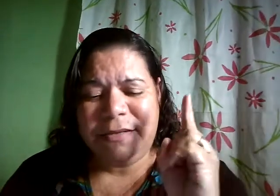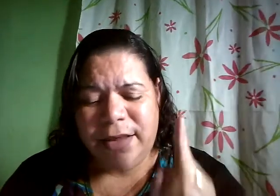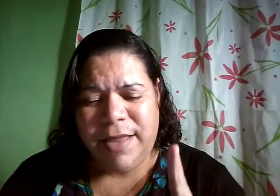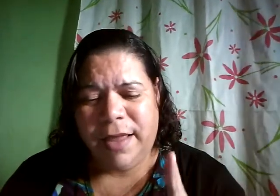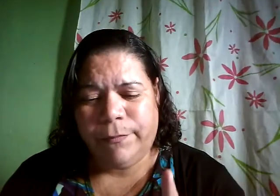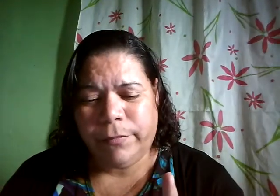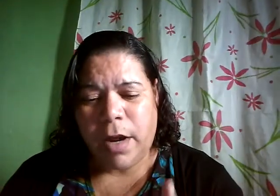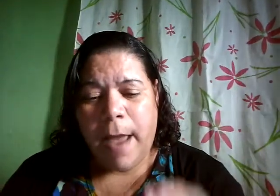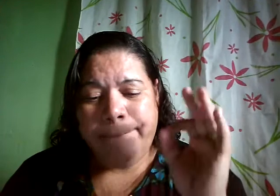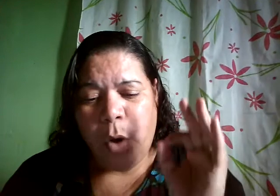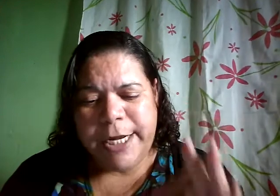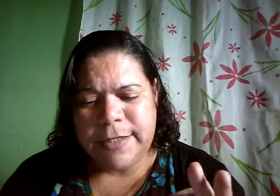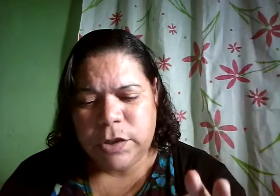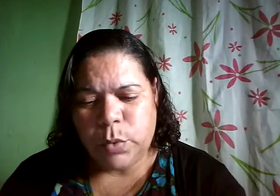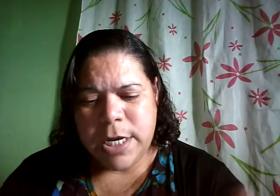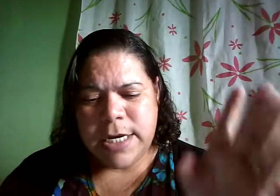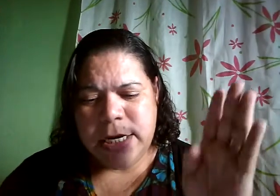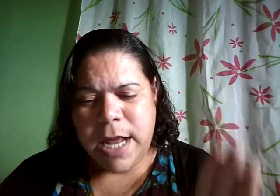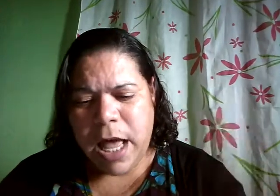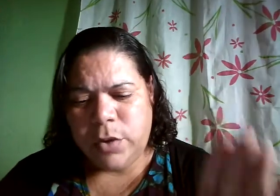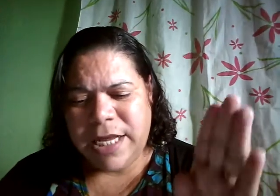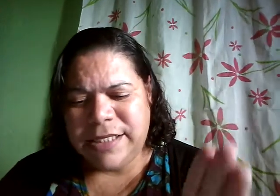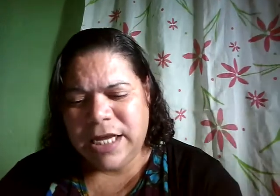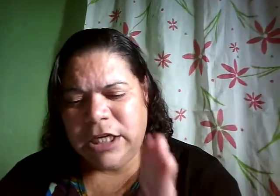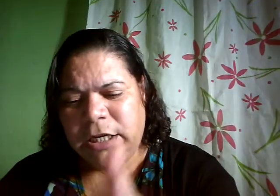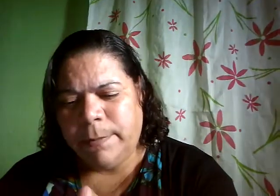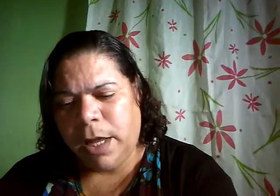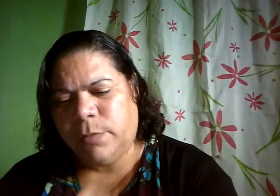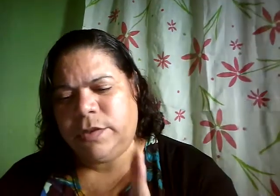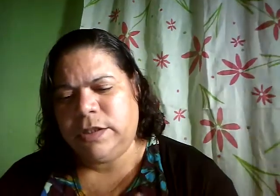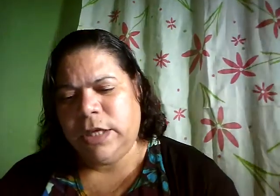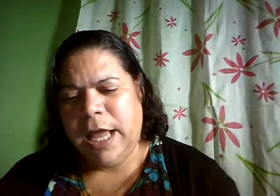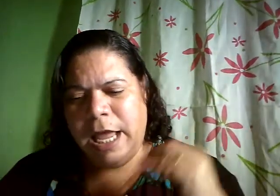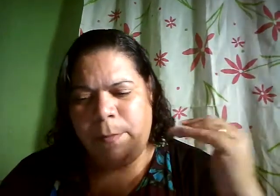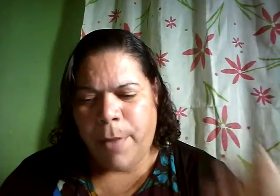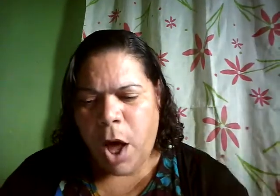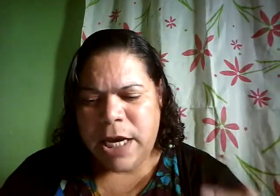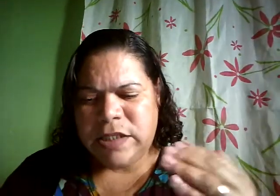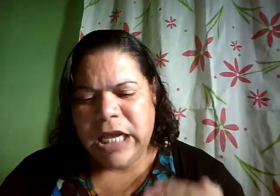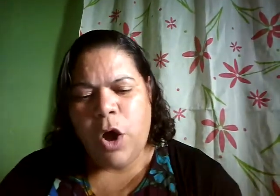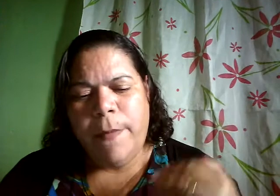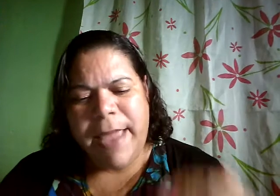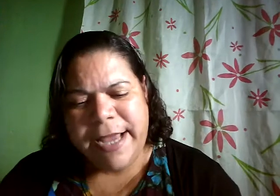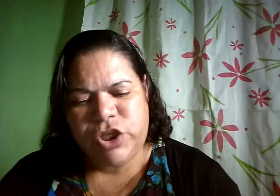entender. isso, não desanimamos. Embora exteriormente